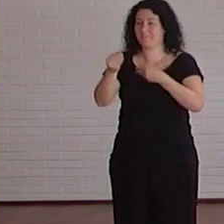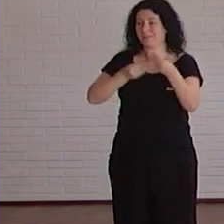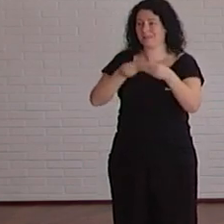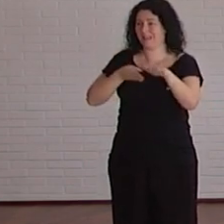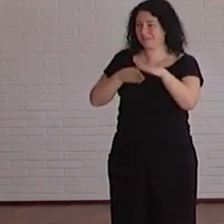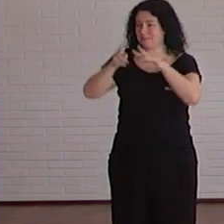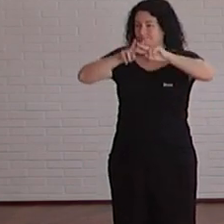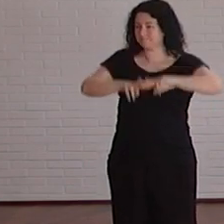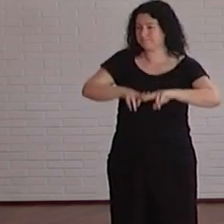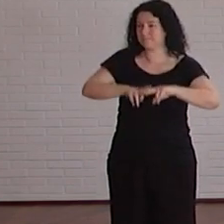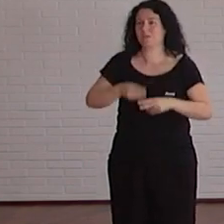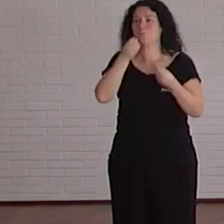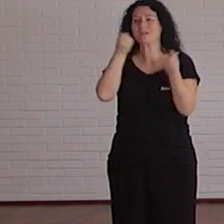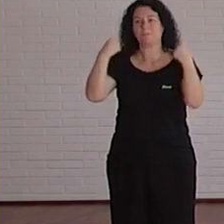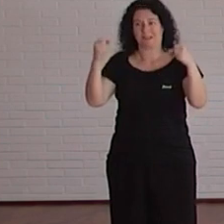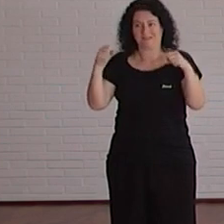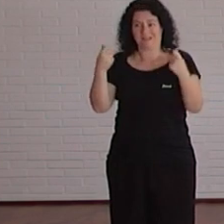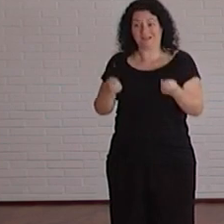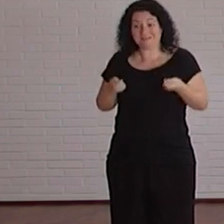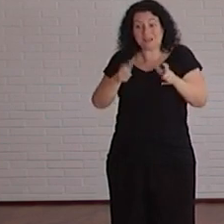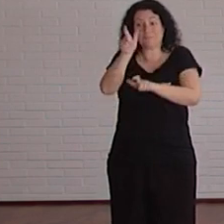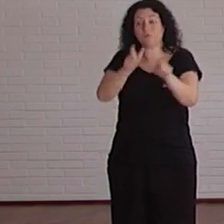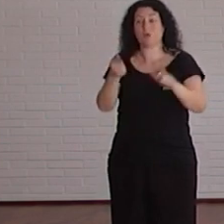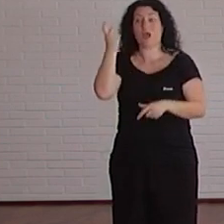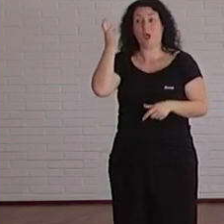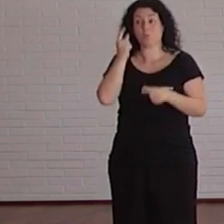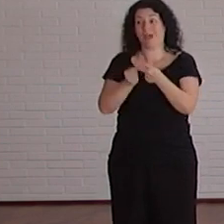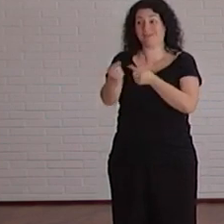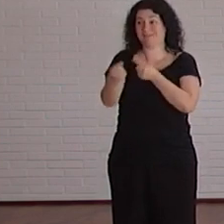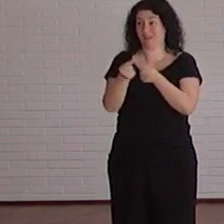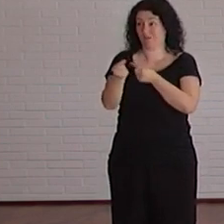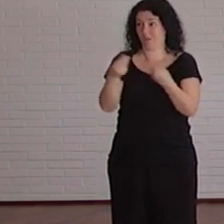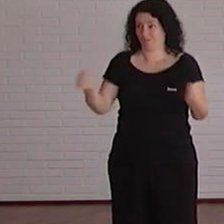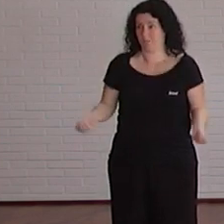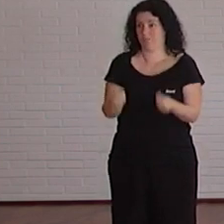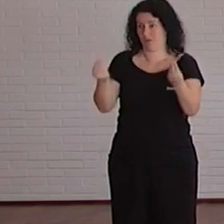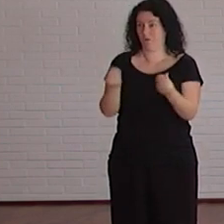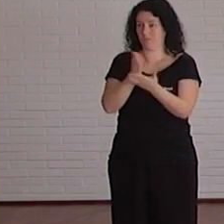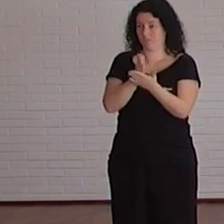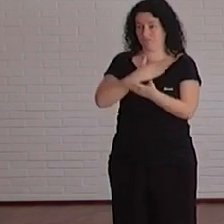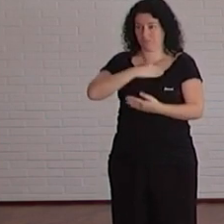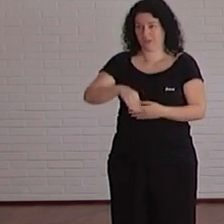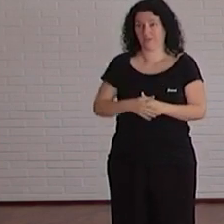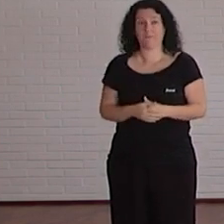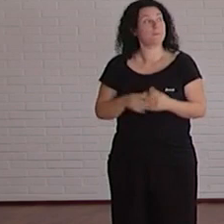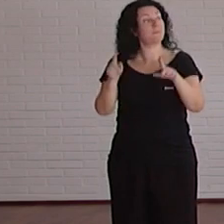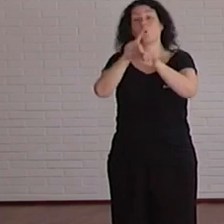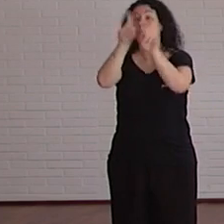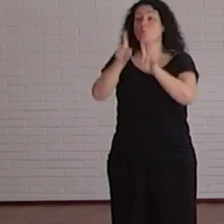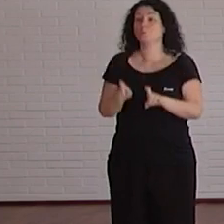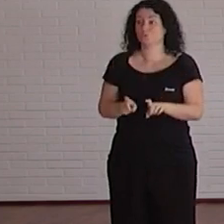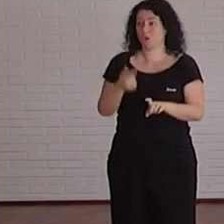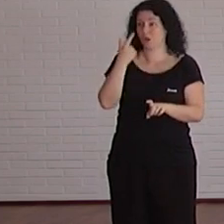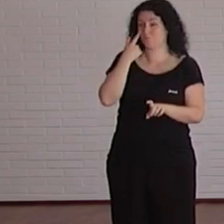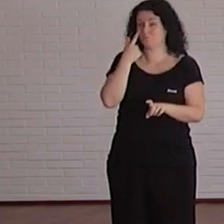que mejoren la educación a distancia la educación superior a distancia. Se están enviando unos cuestionarios para